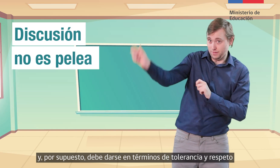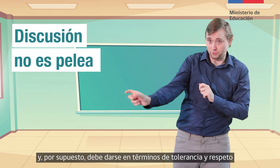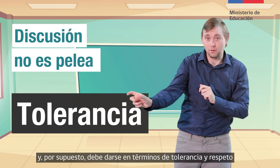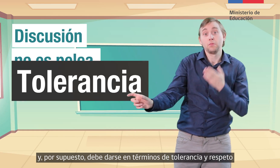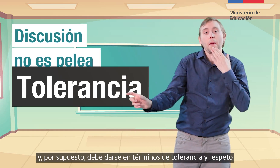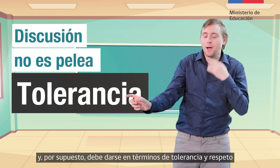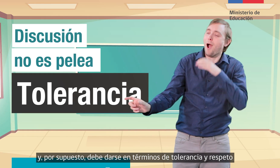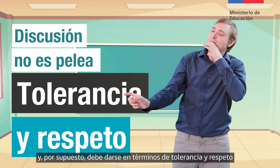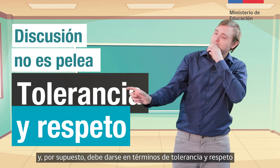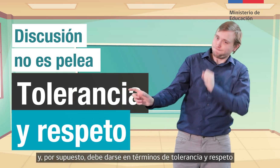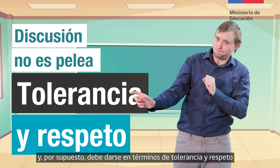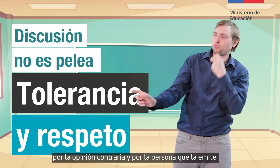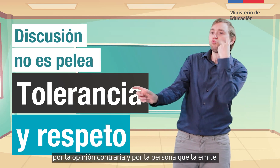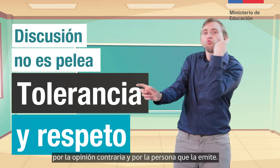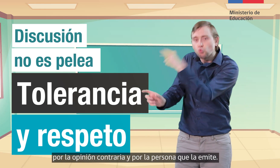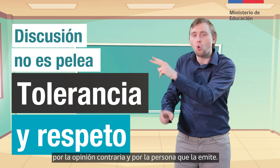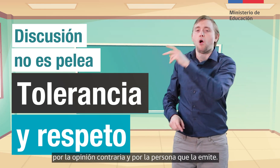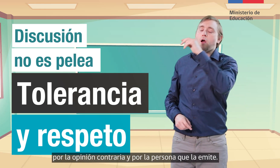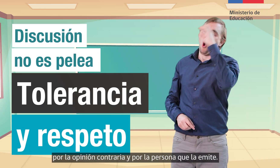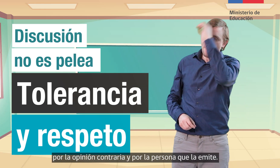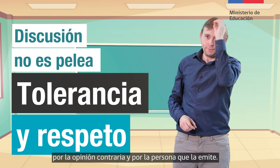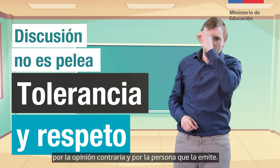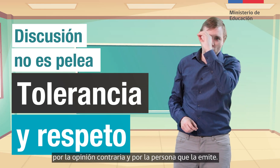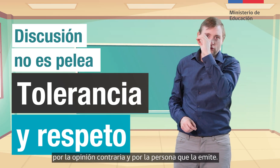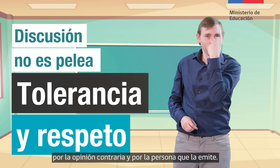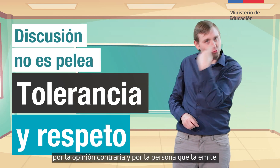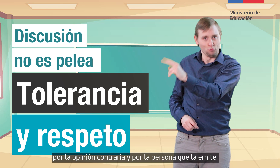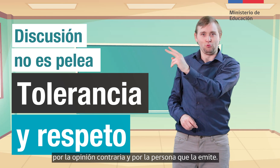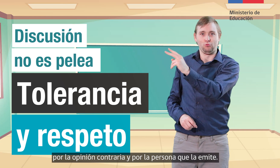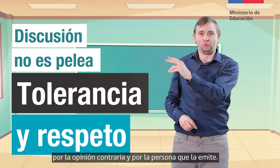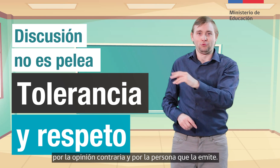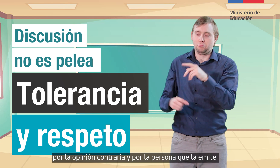tolerancia y respeto por la opinión contraria y por la persona que la emite.